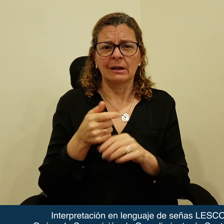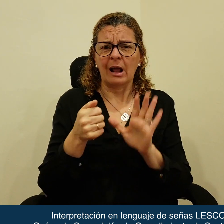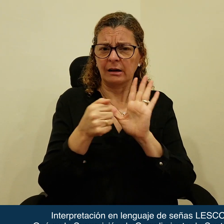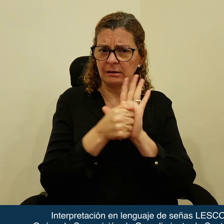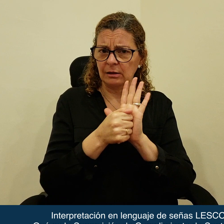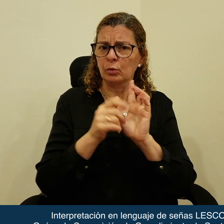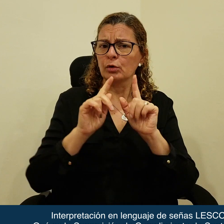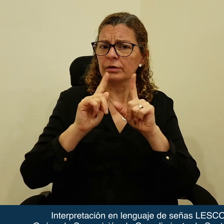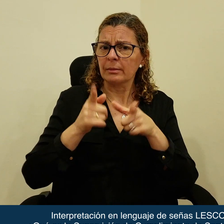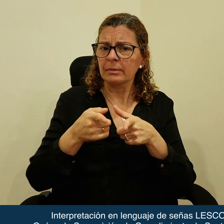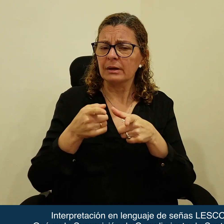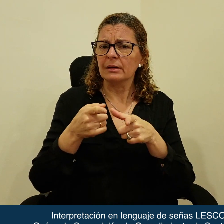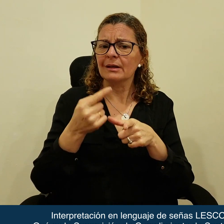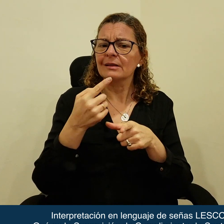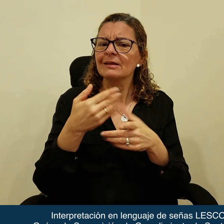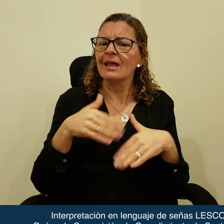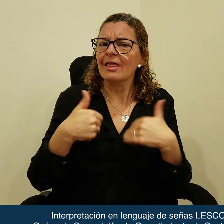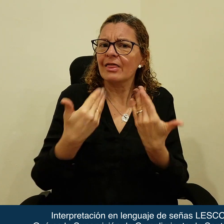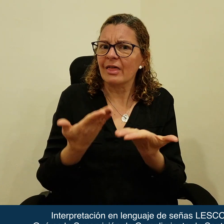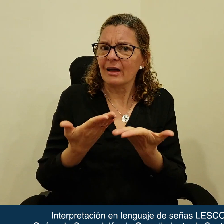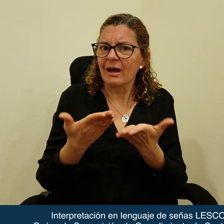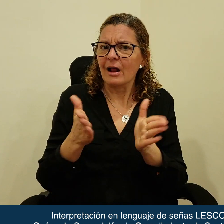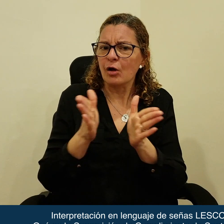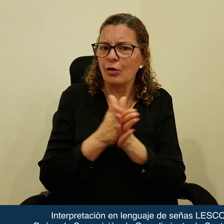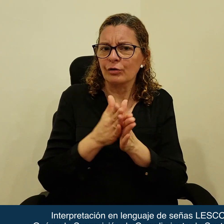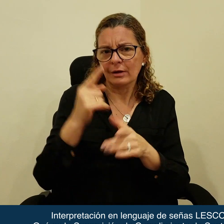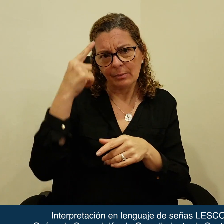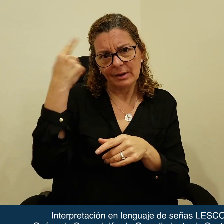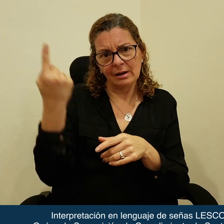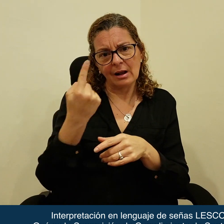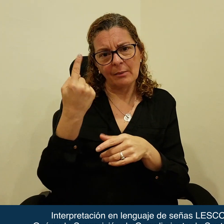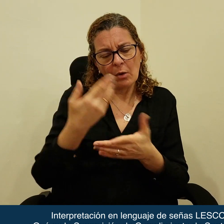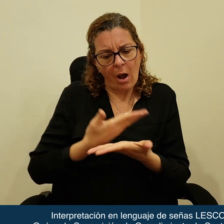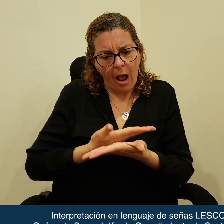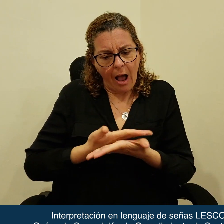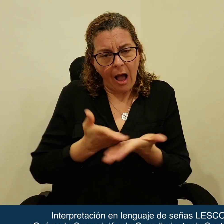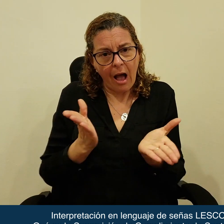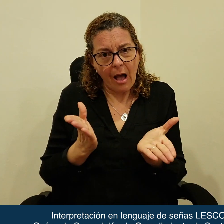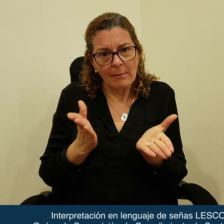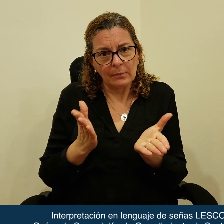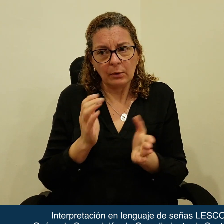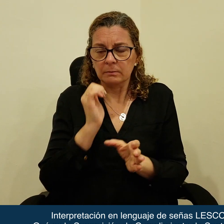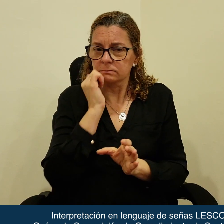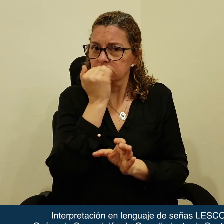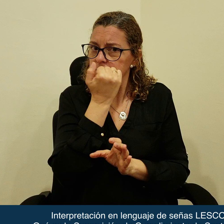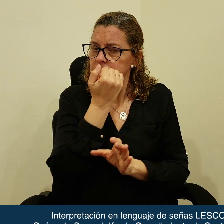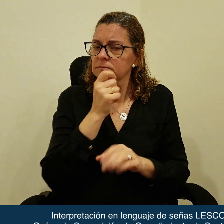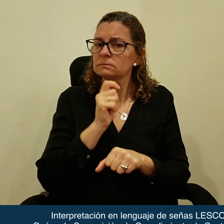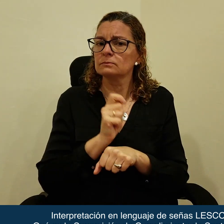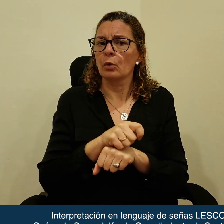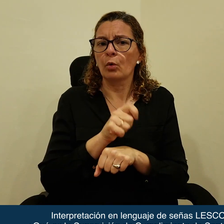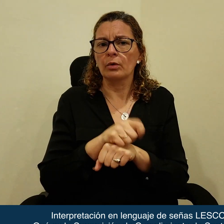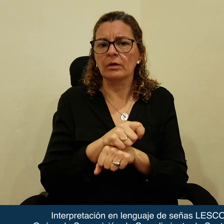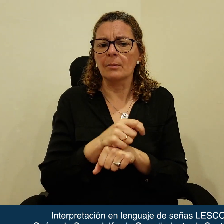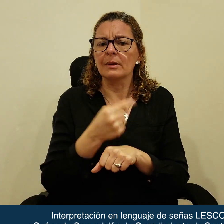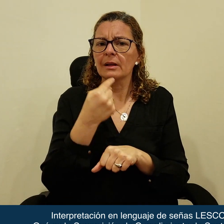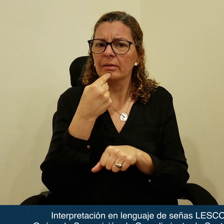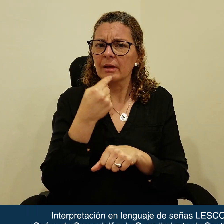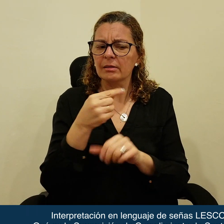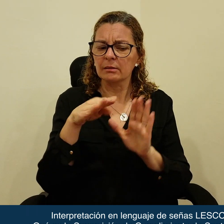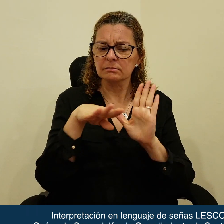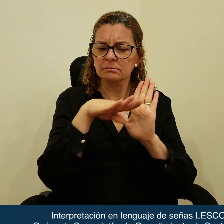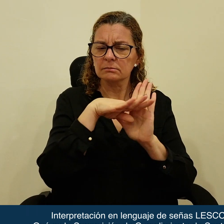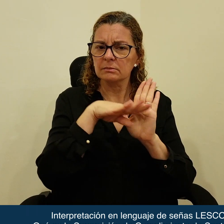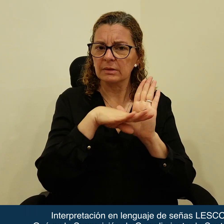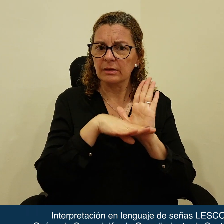artículo también otorga a la Corte Interamericana un amplio margen de discreción judicial para determinar las